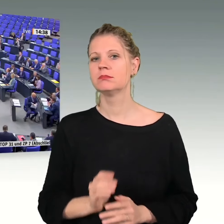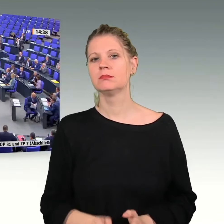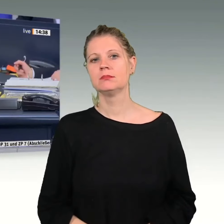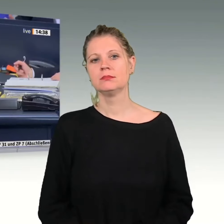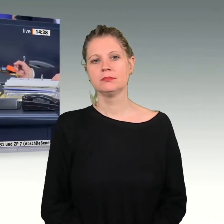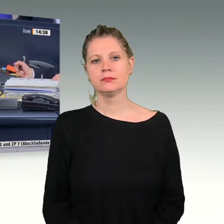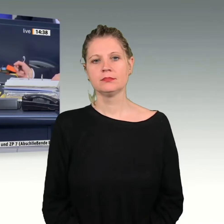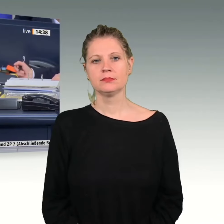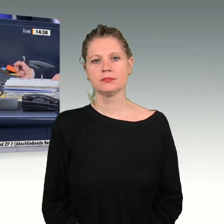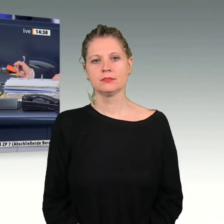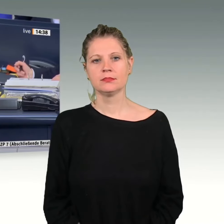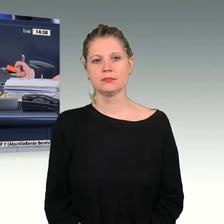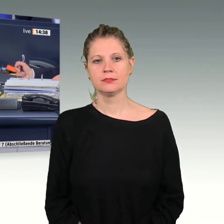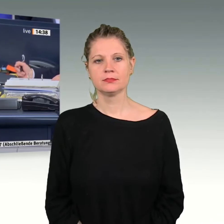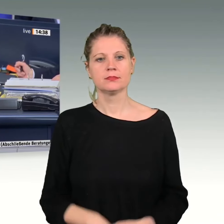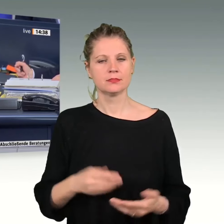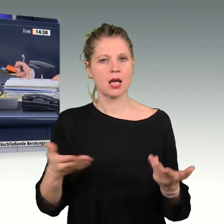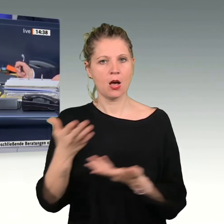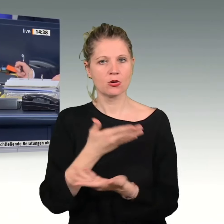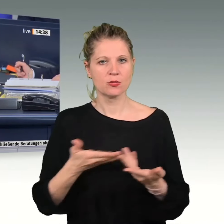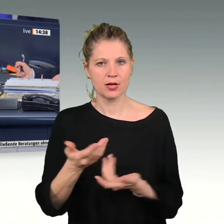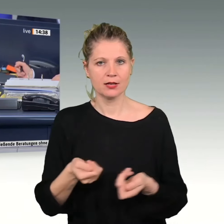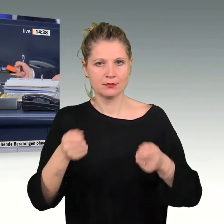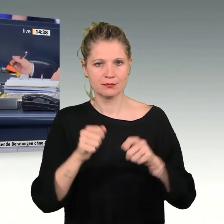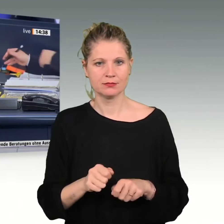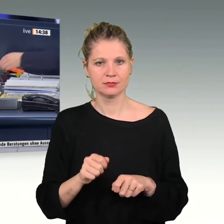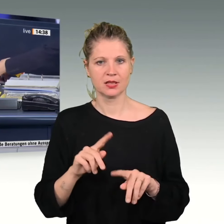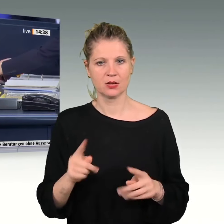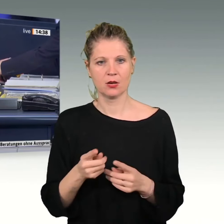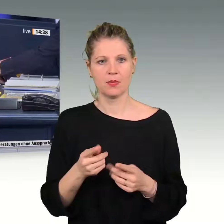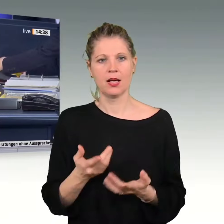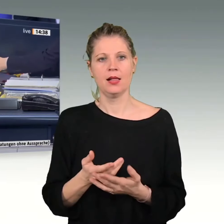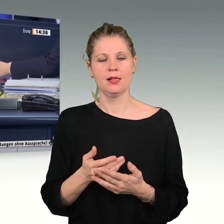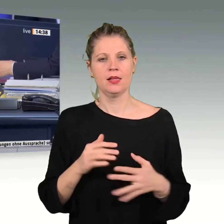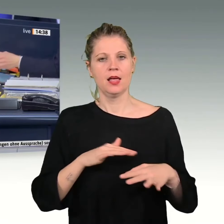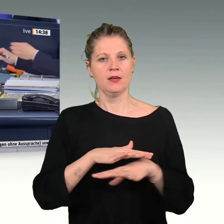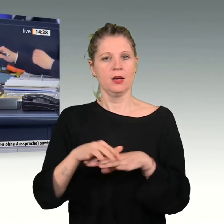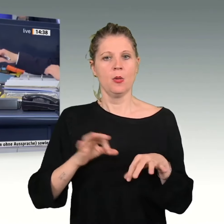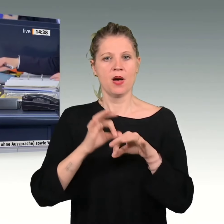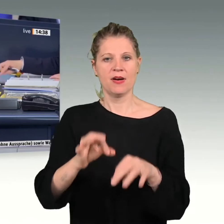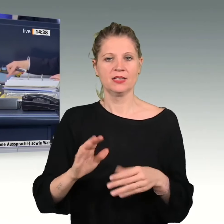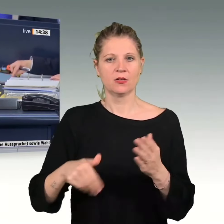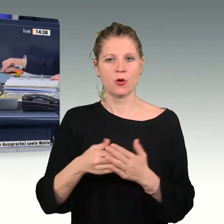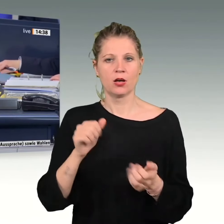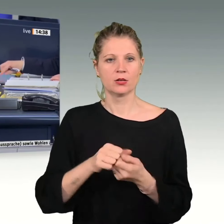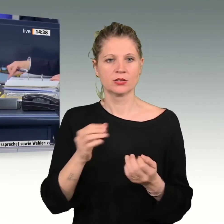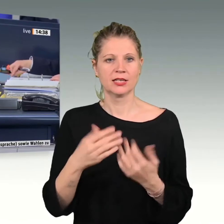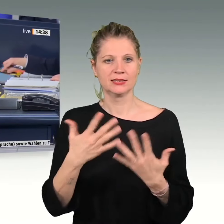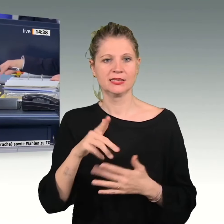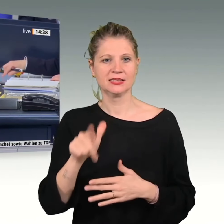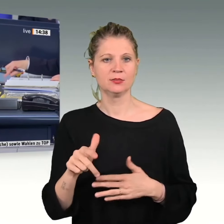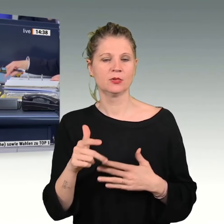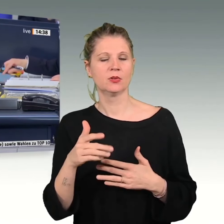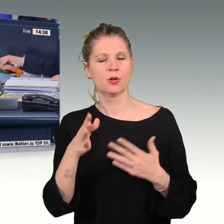Ich schließe die Aussprache. Interfraktionell wird Überweisung der Vorlage auf Drucksache 19-10729 an die in der Tagesordnung aufgeführten Ausschuss